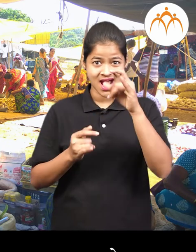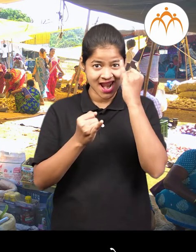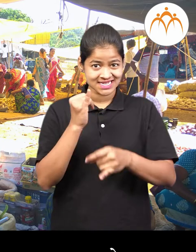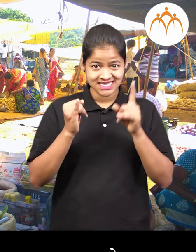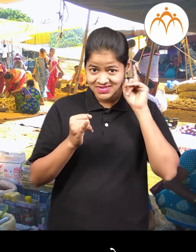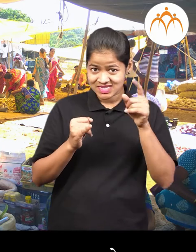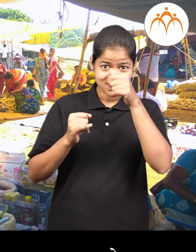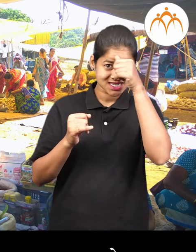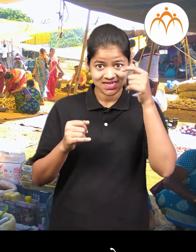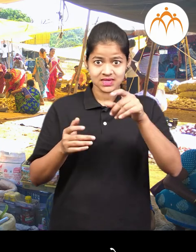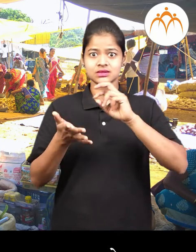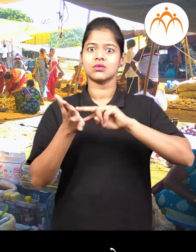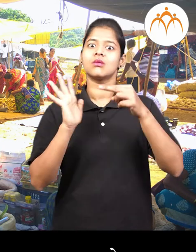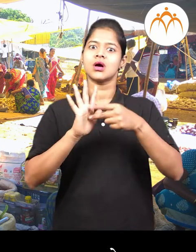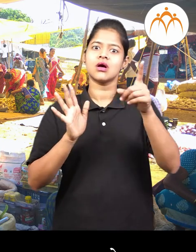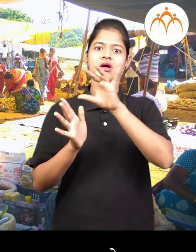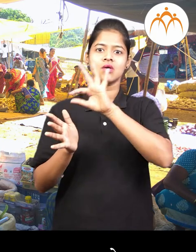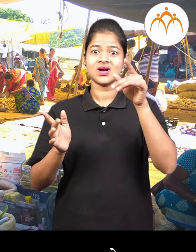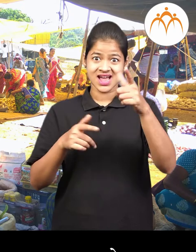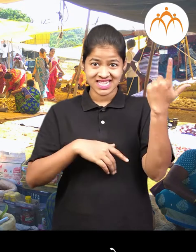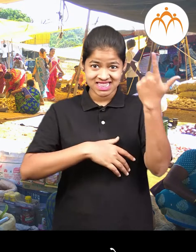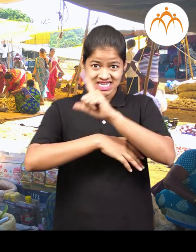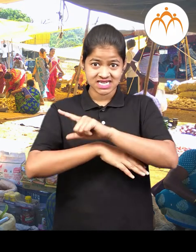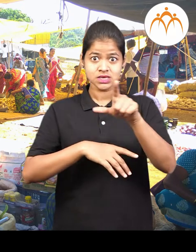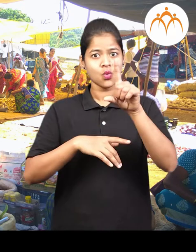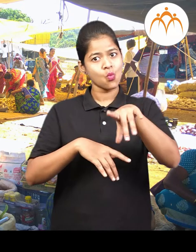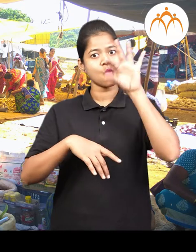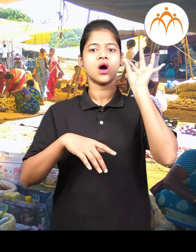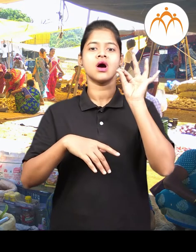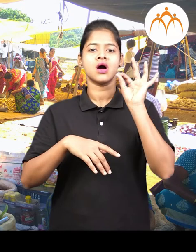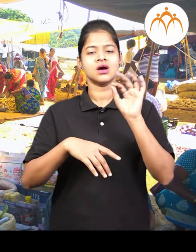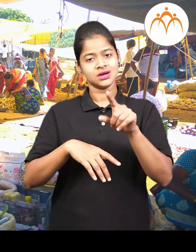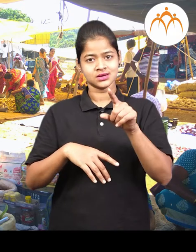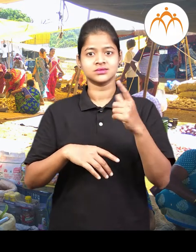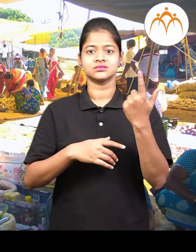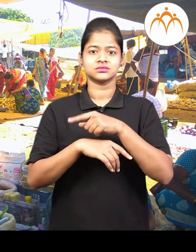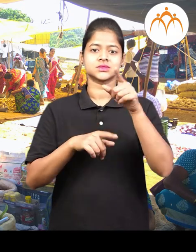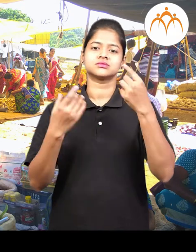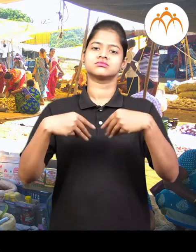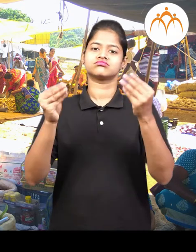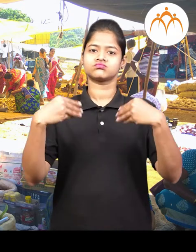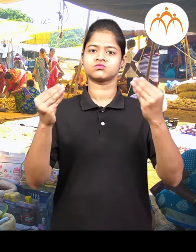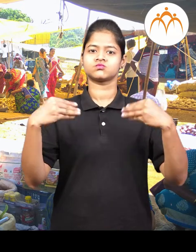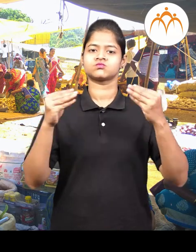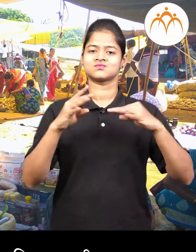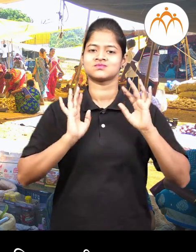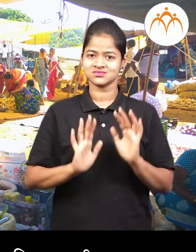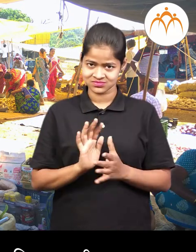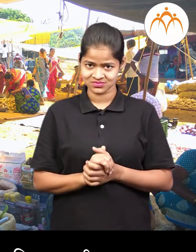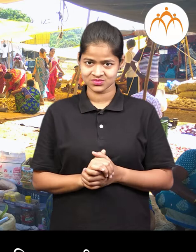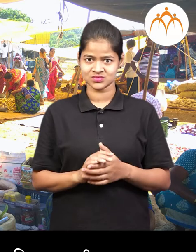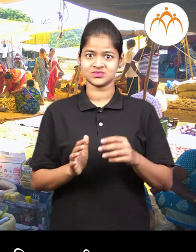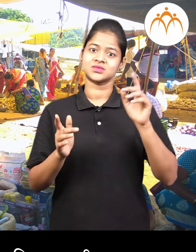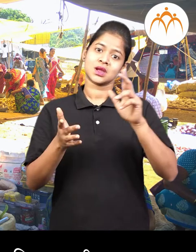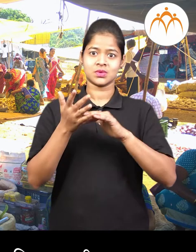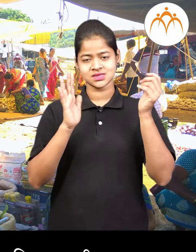गावाद आठवडे तुन एक दिवस बाजार भरतो त्याला आठवडे बाजार अस बंदता दैनन